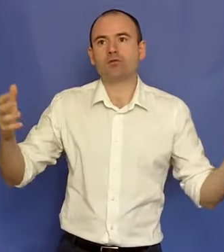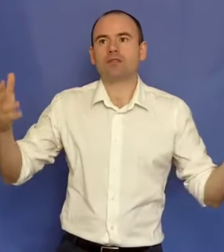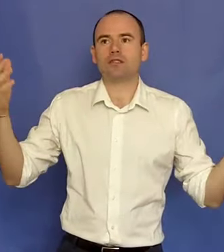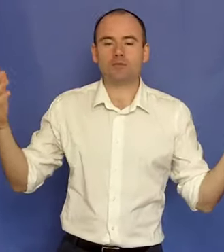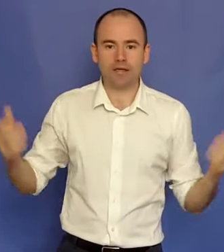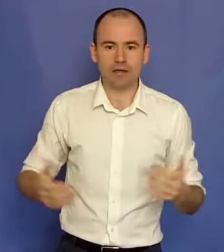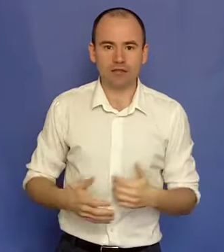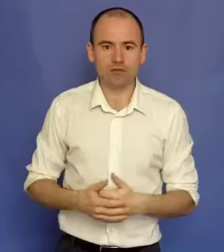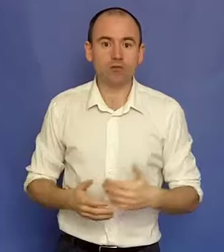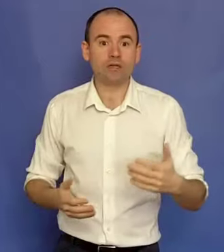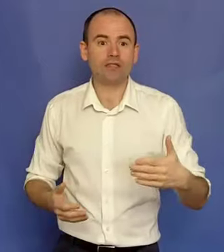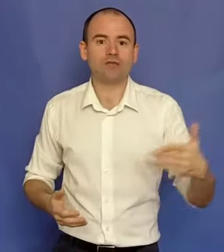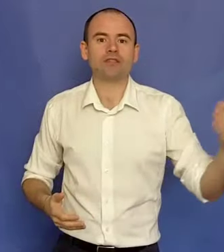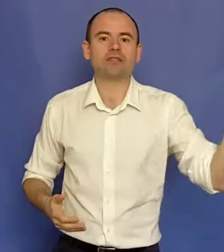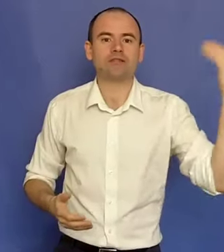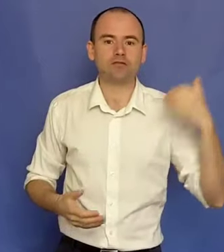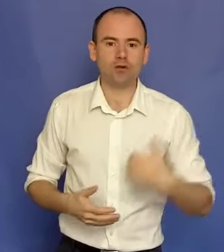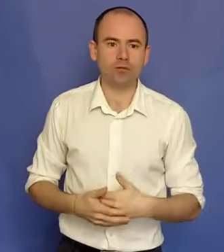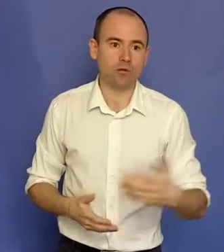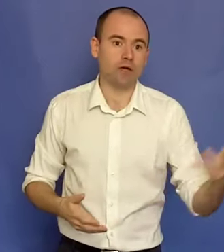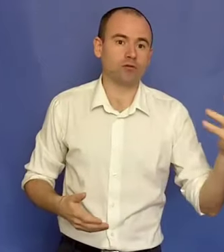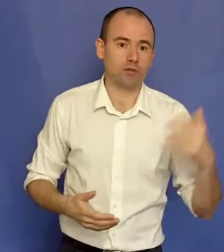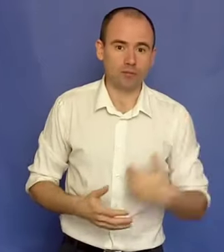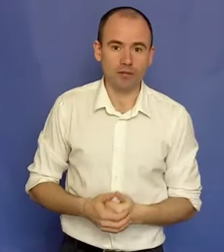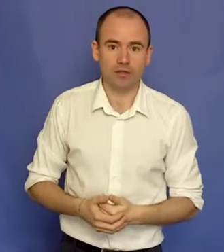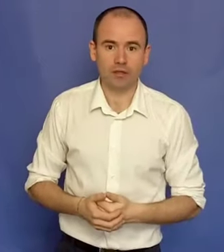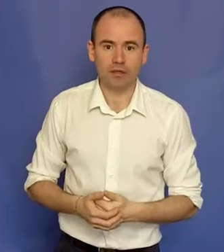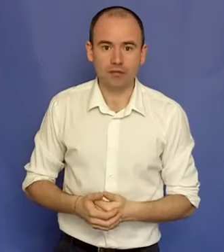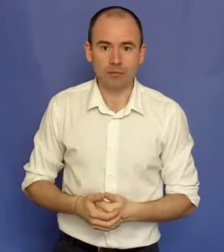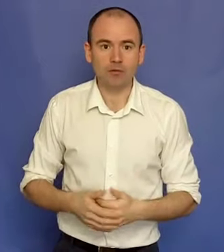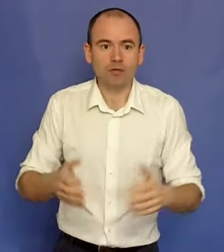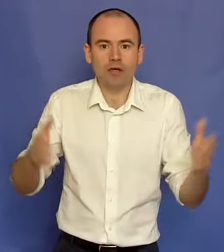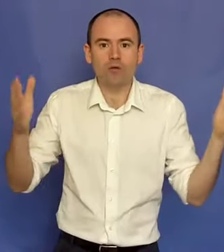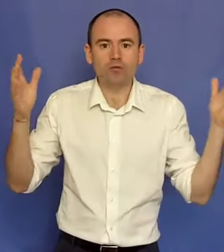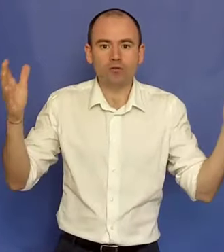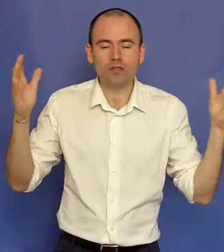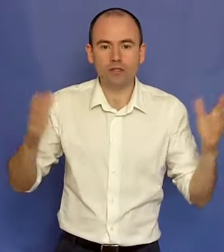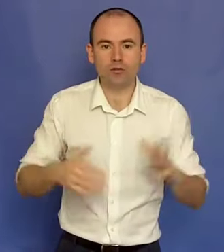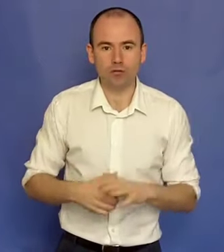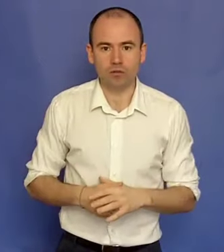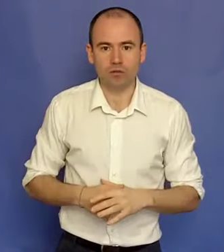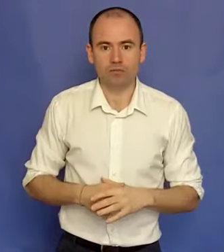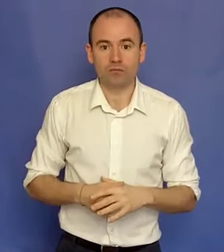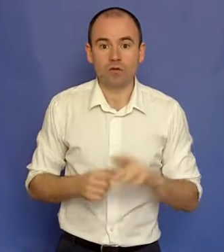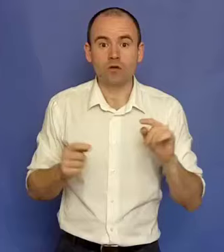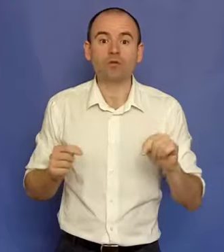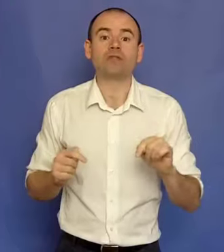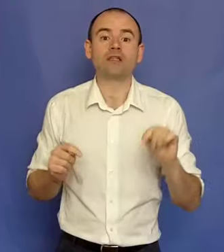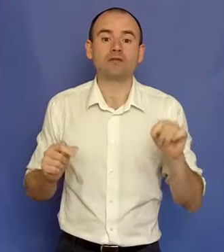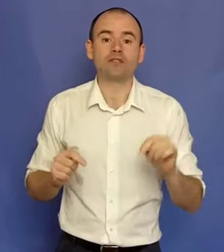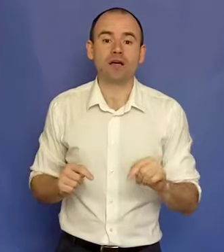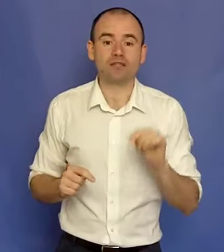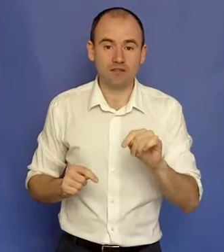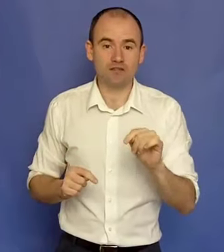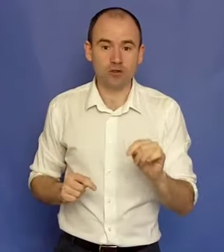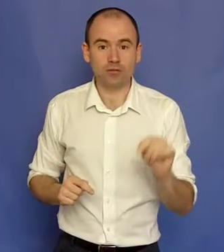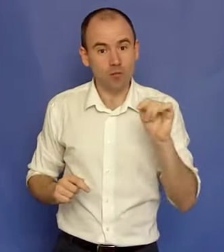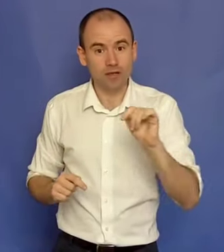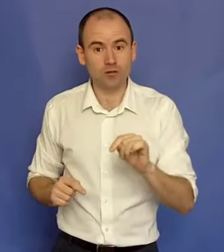110 mii de angajați. Nu te uita la ce face Steve Jobs sau Mark Zuckerberg. Pentru că ei au un succes enorm. Uite-te la ce făcea Steve Jobs sau Mark